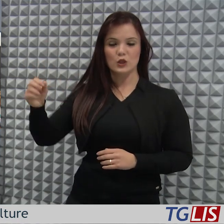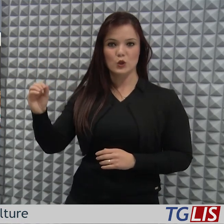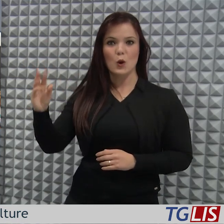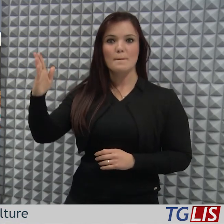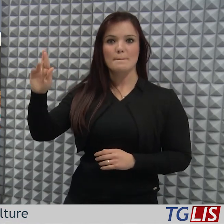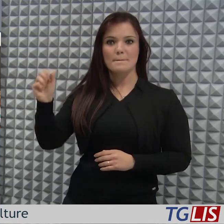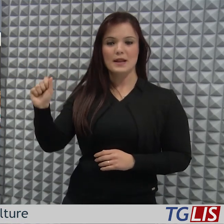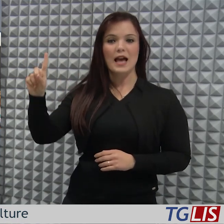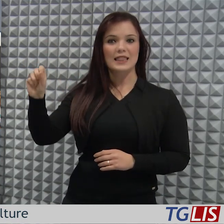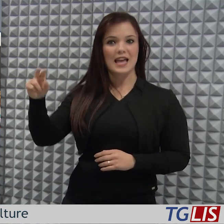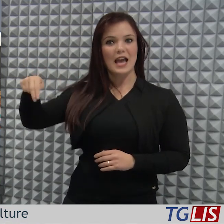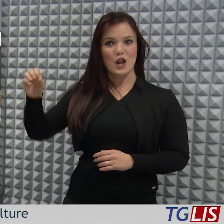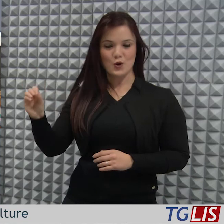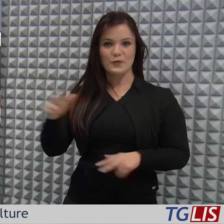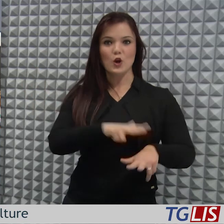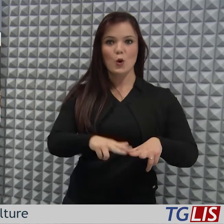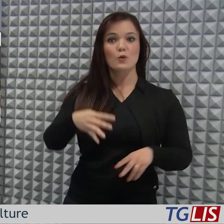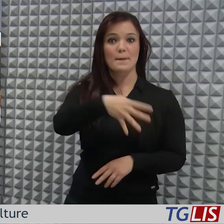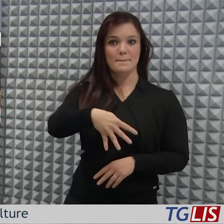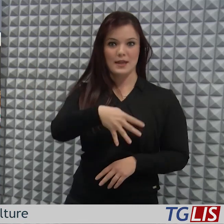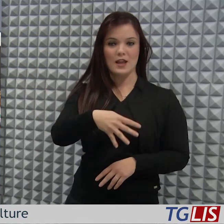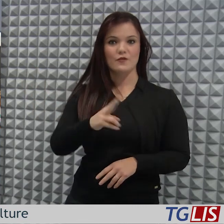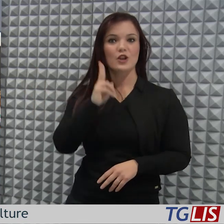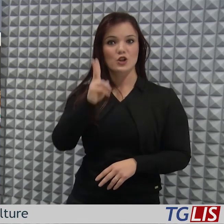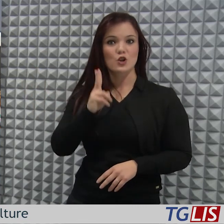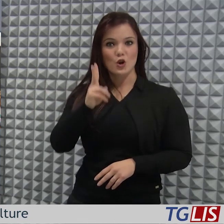i comuni di Melfi, Rionero in Vulture,